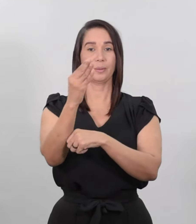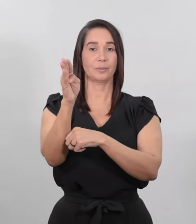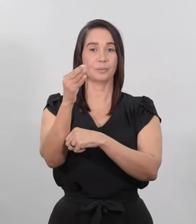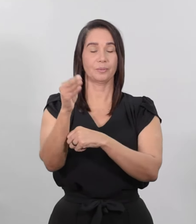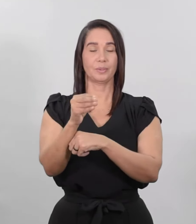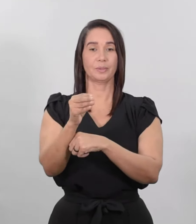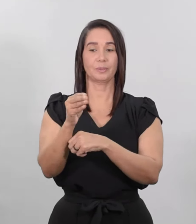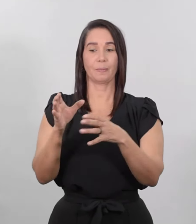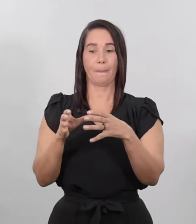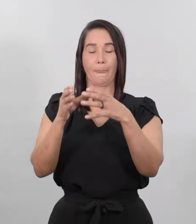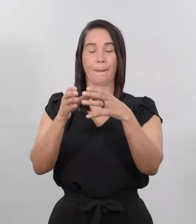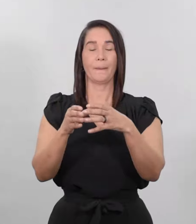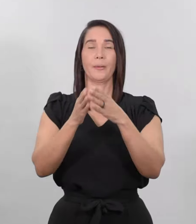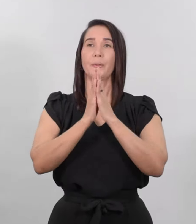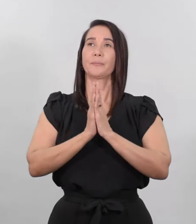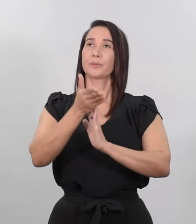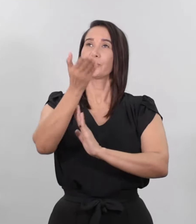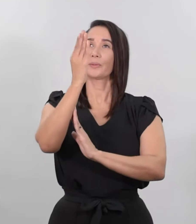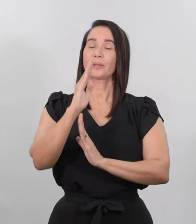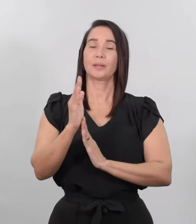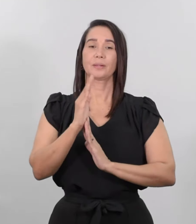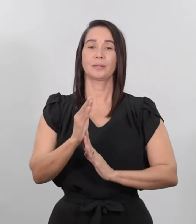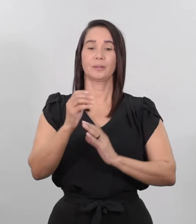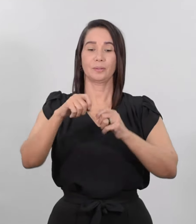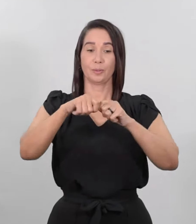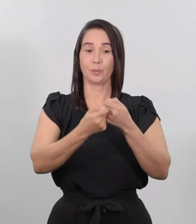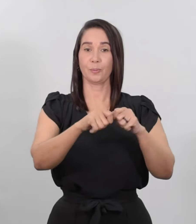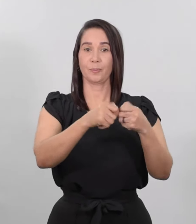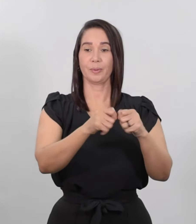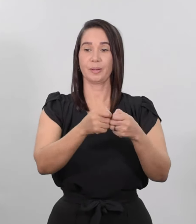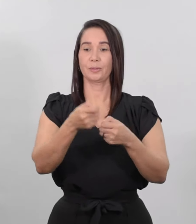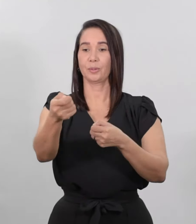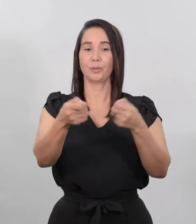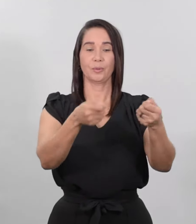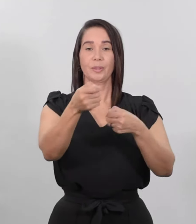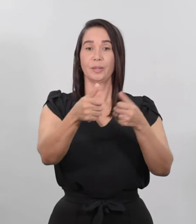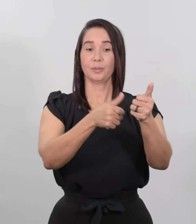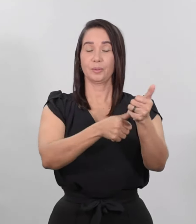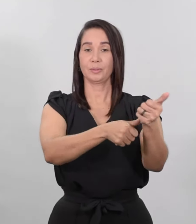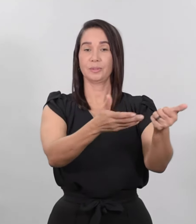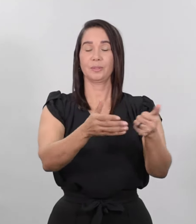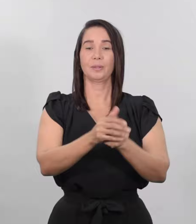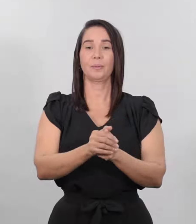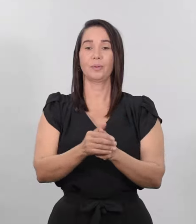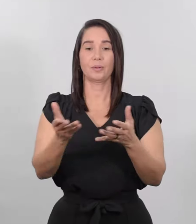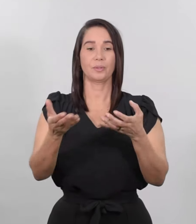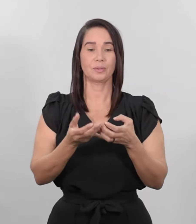Dijo la acción de gracias. Los partió y los fue dando a los discípulos. Y los discípulos a la gente.